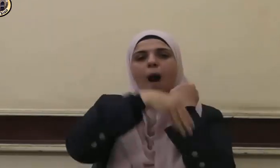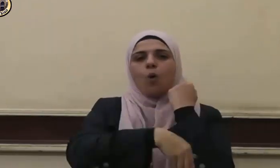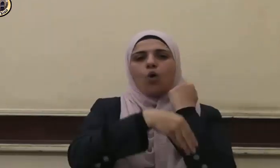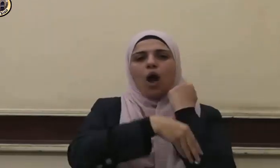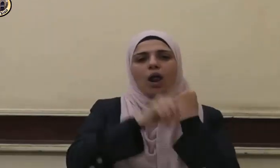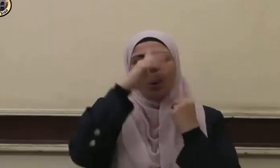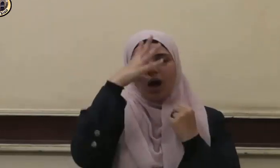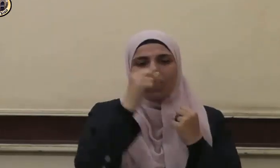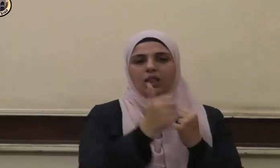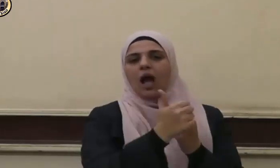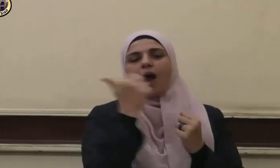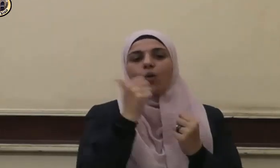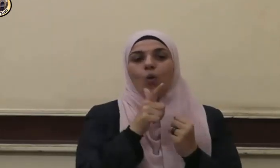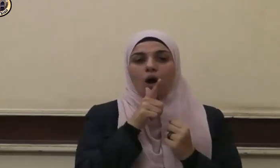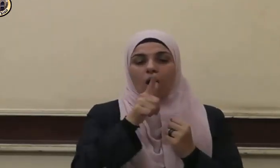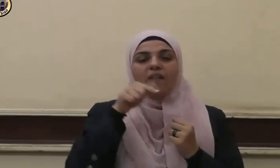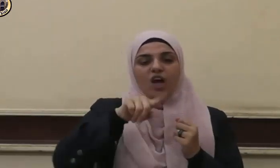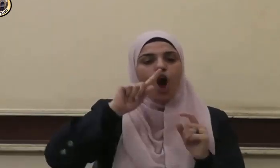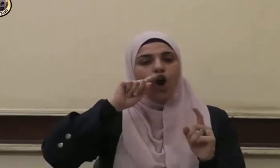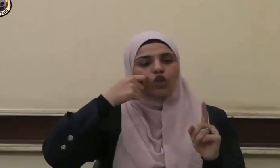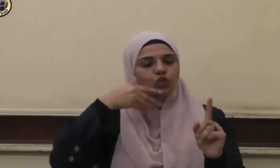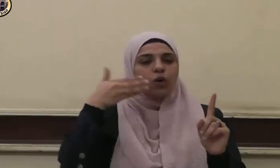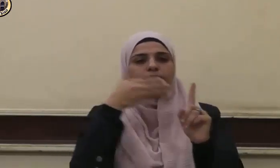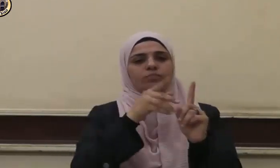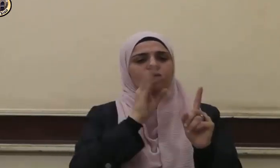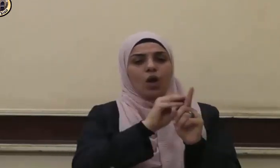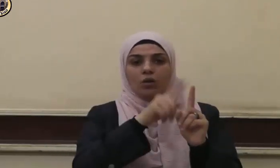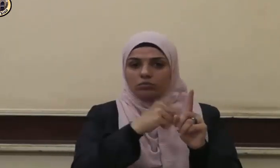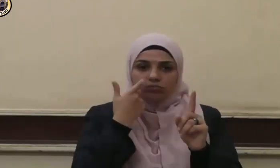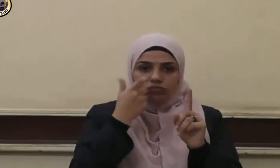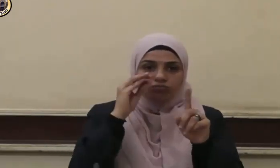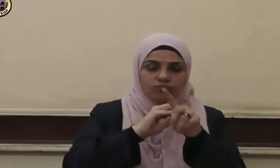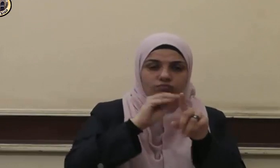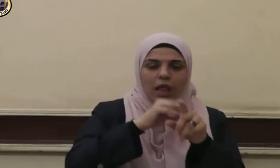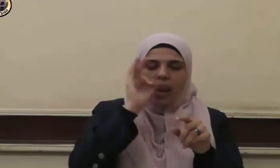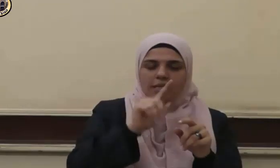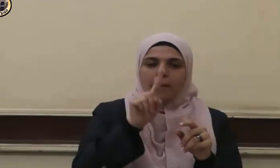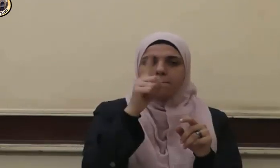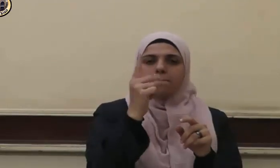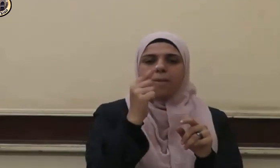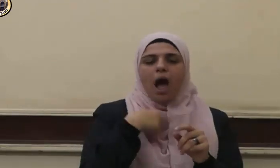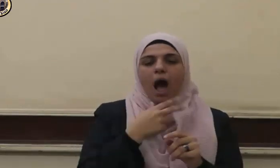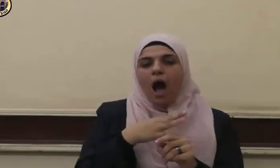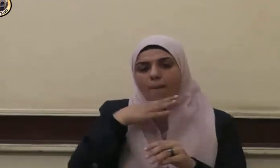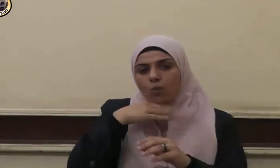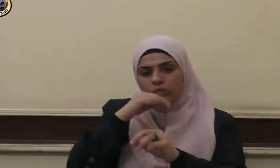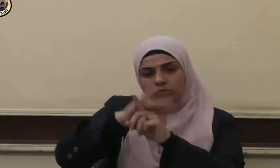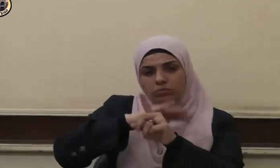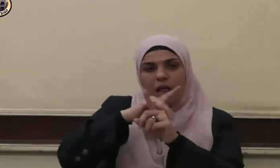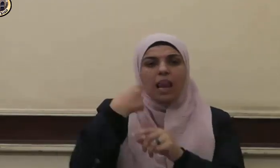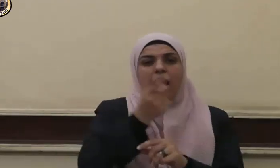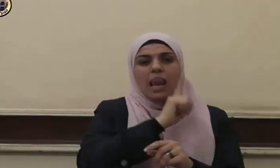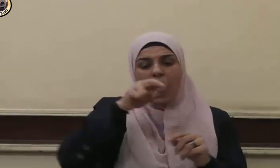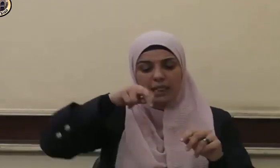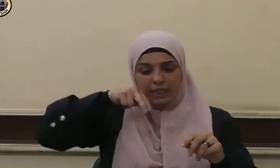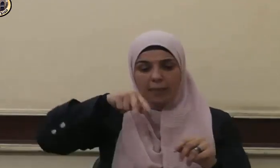رضي الله عنه لرجل وهو يعظه في بر أبيه لا تمشي أمام